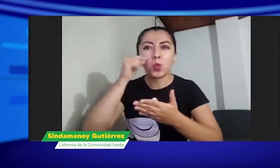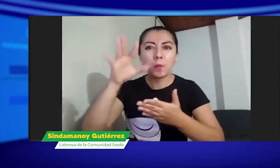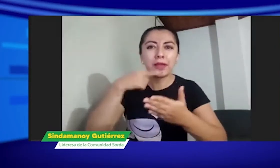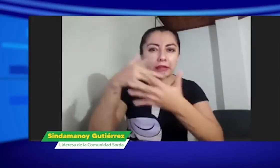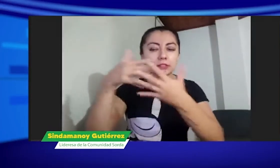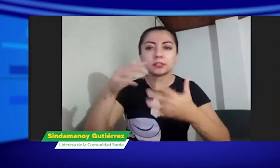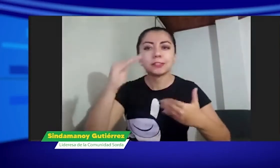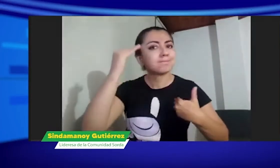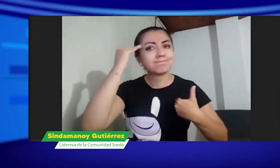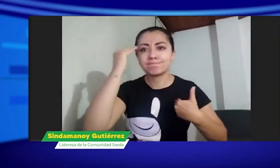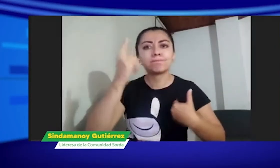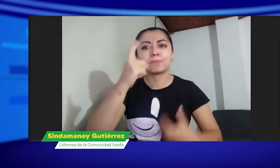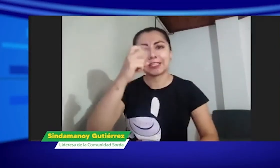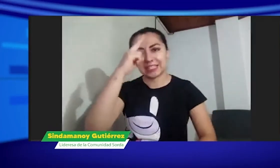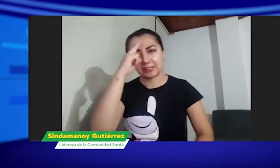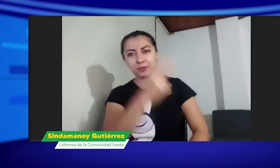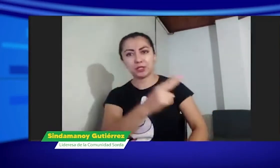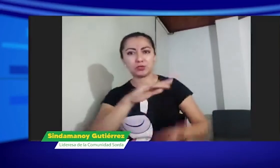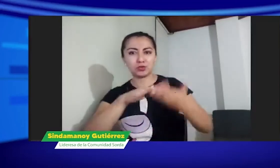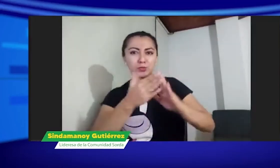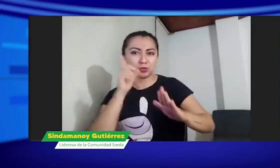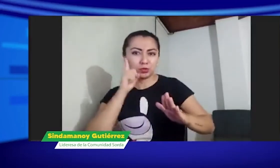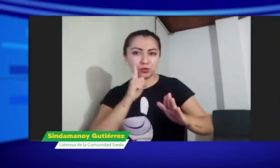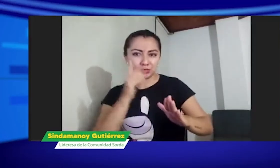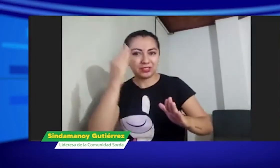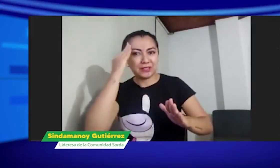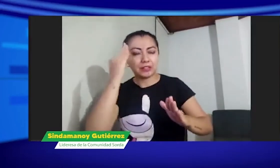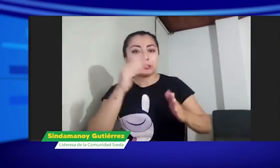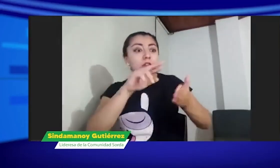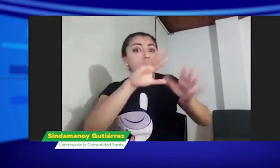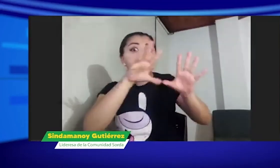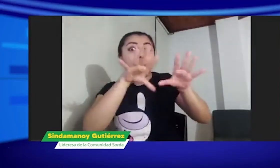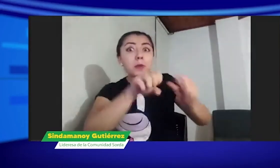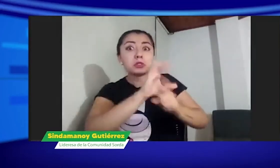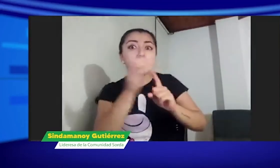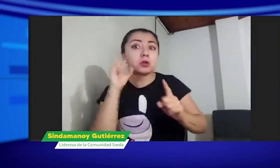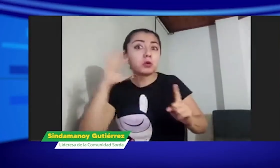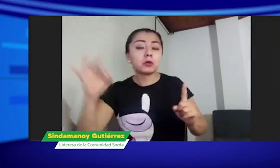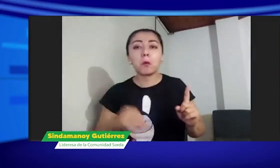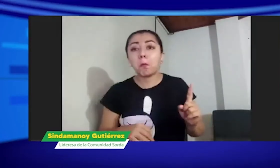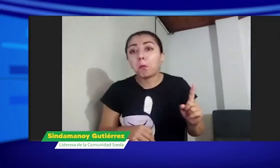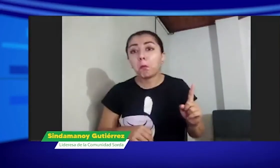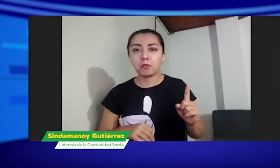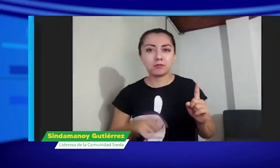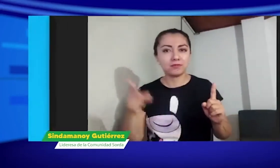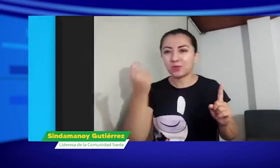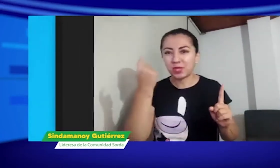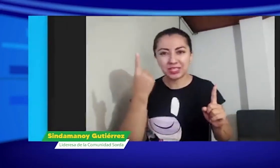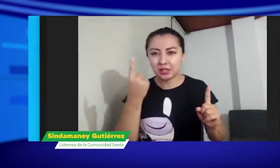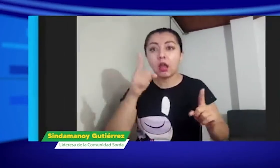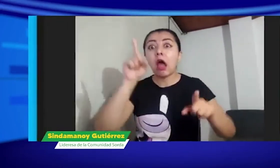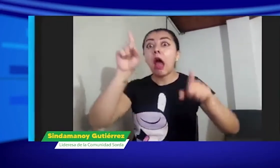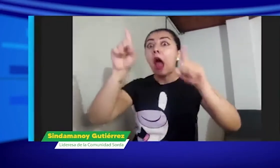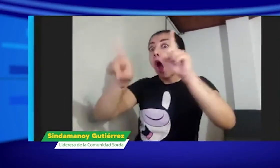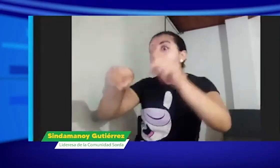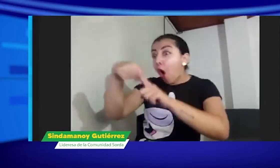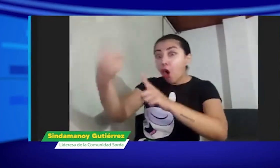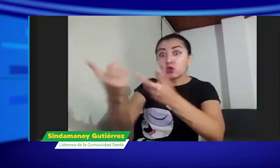obviamente sin conciencia lo pueden hacer entonces es importante que las personas sordas nos